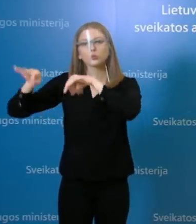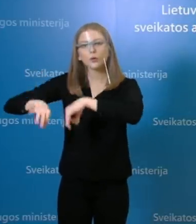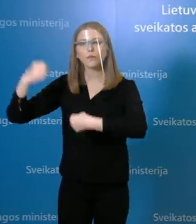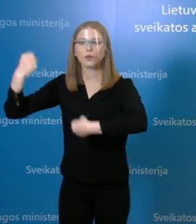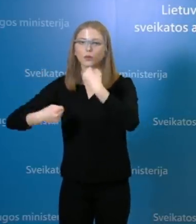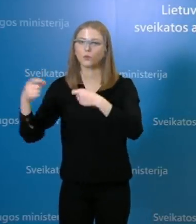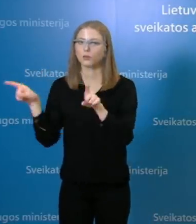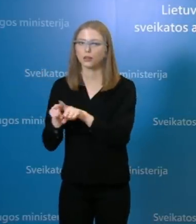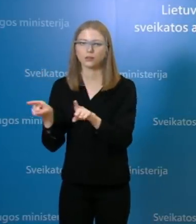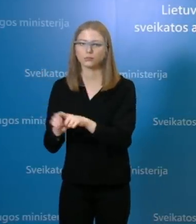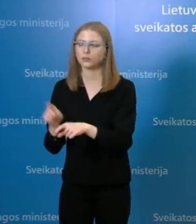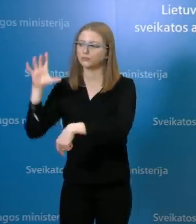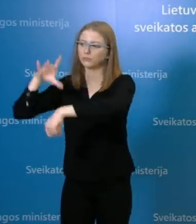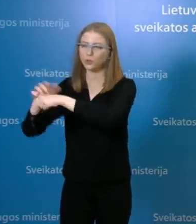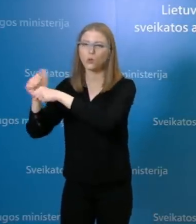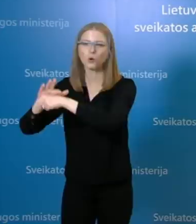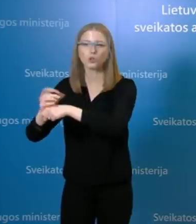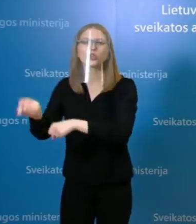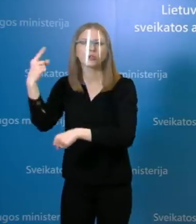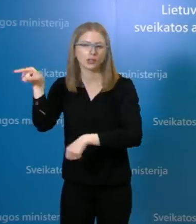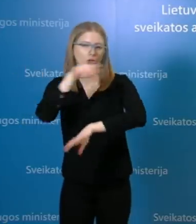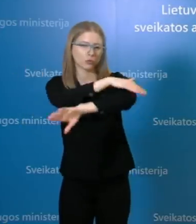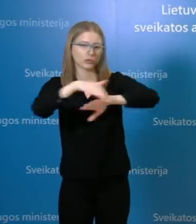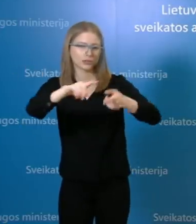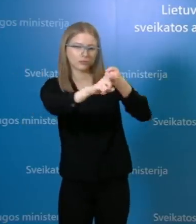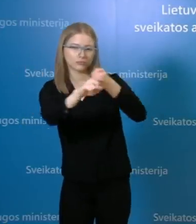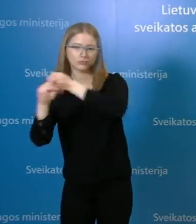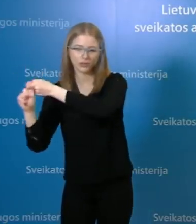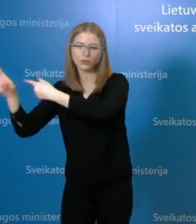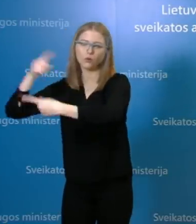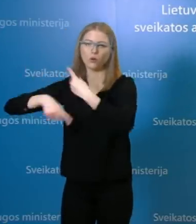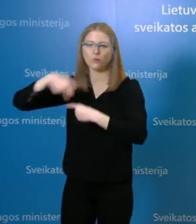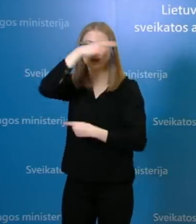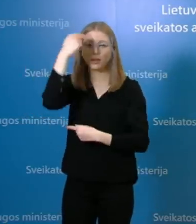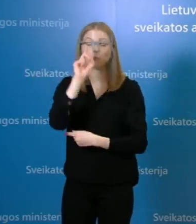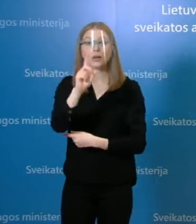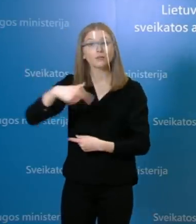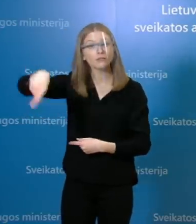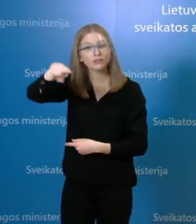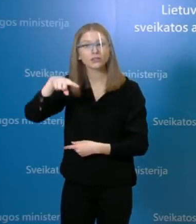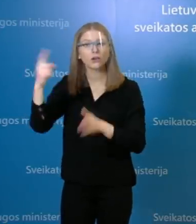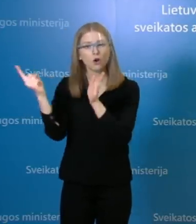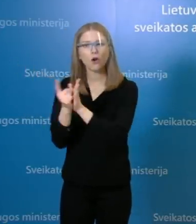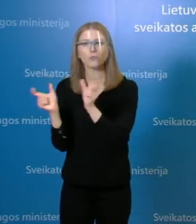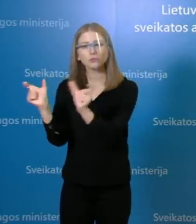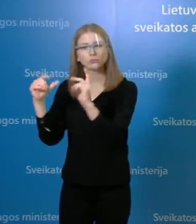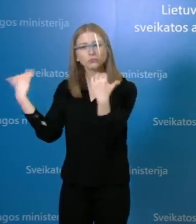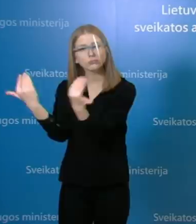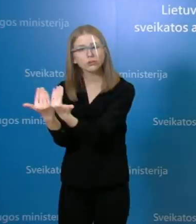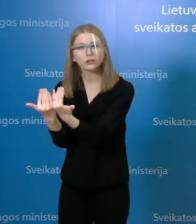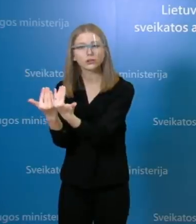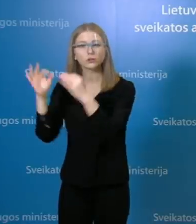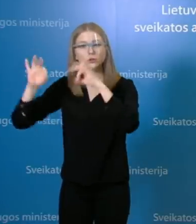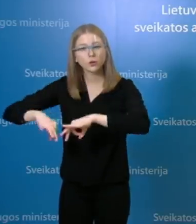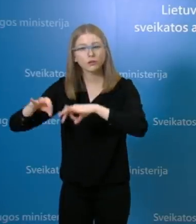Tačiau žmonėms, kurie atvyksta į Lietuvos Respublikos teritoriją, yra privaloma izolacija tiek ir tolimųjų reisų vairuotojams iki kito